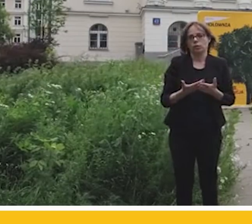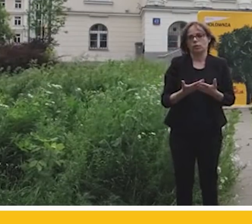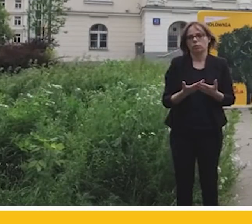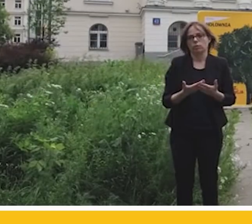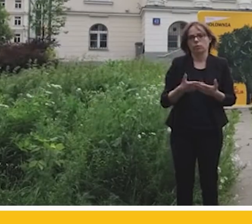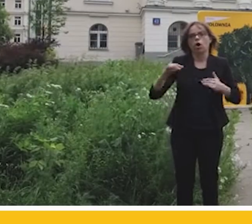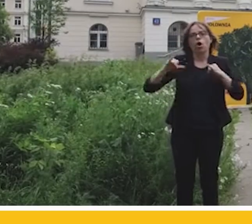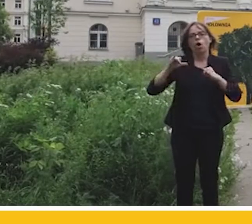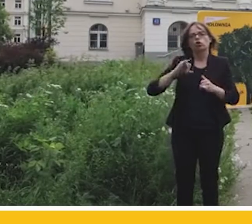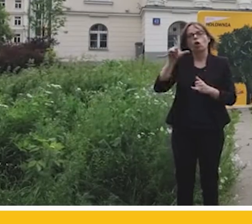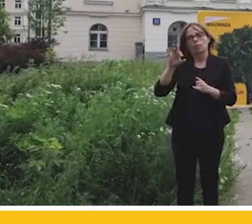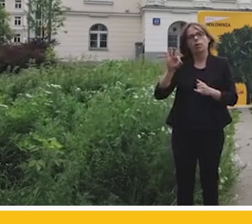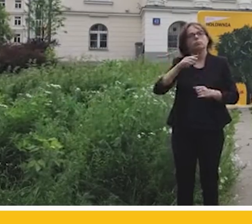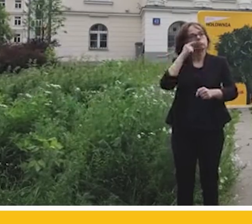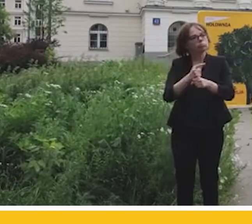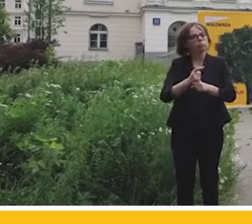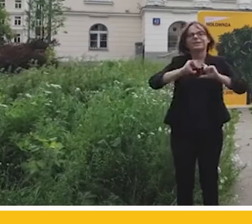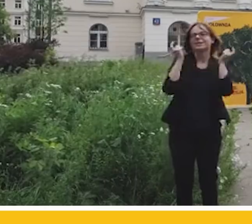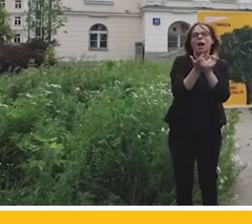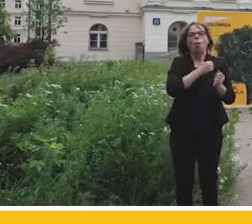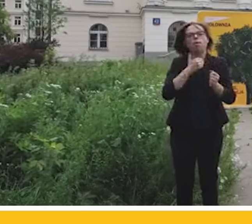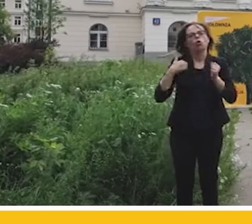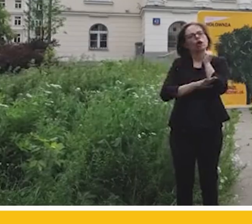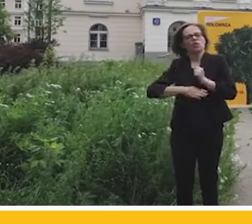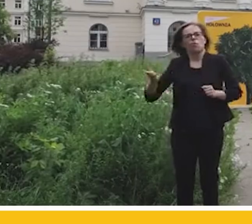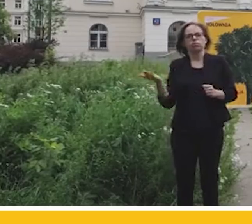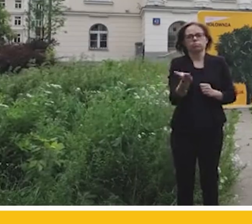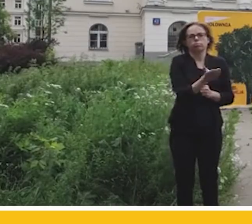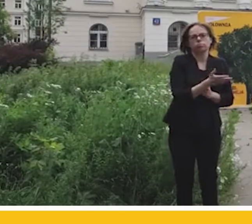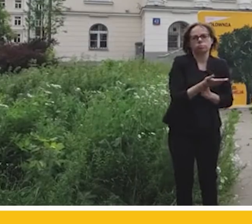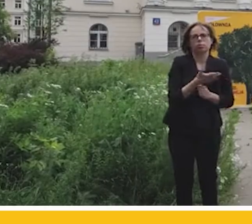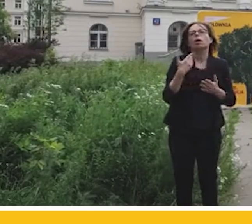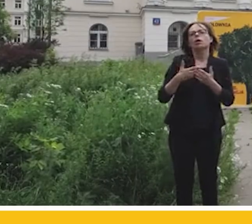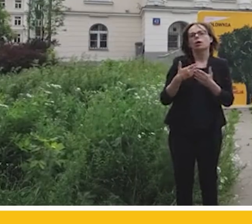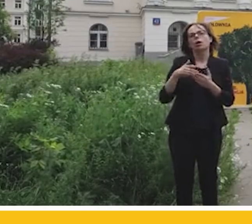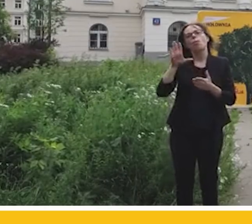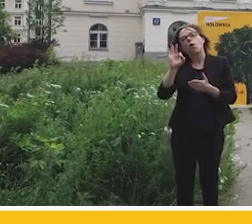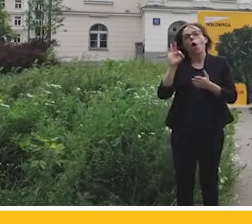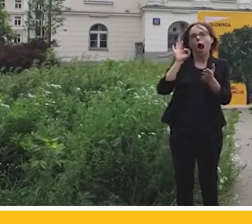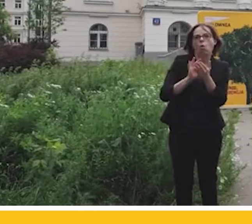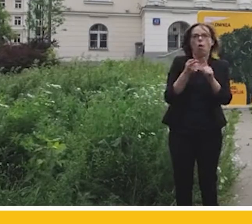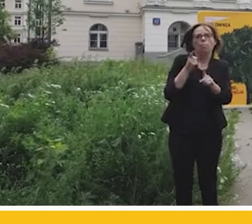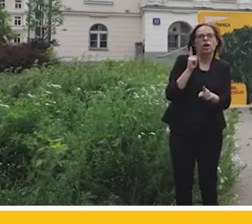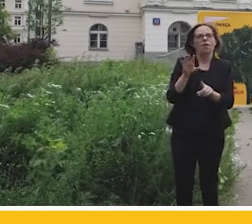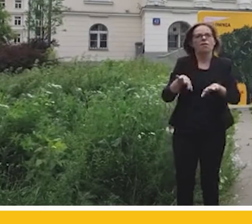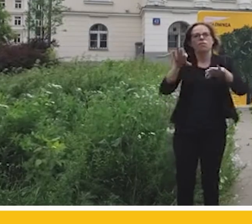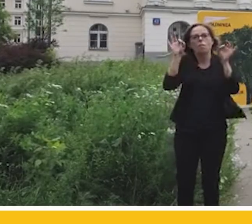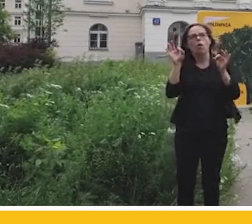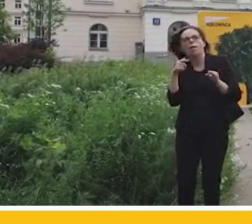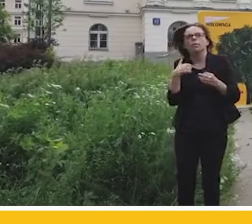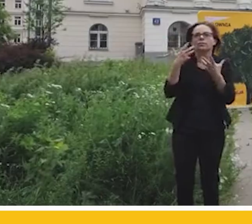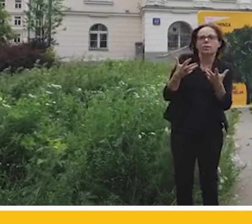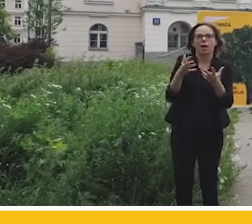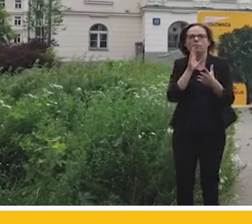postanowił odgrzewić Polskę, zalecając się, kombinując przedwyborczo wobec niektórych grup